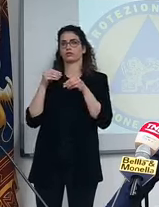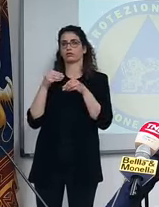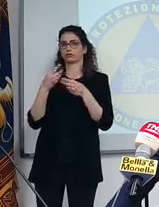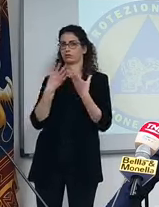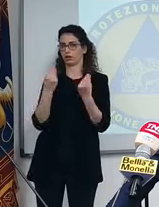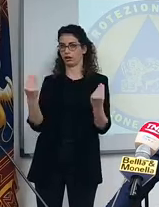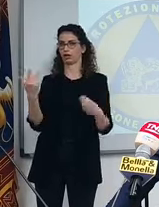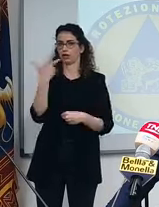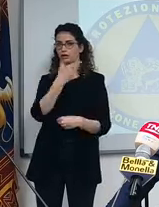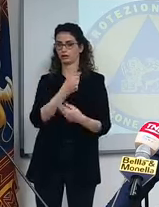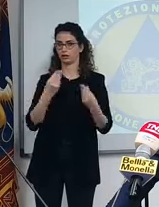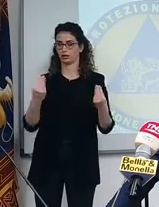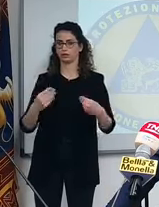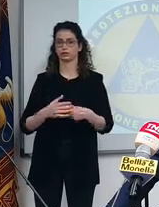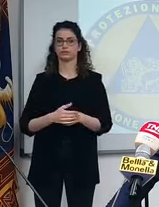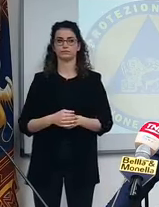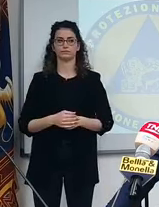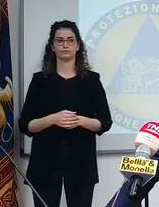fase.